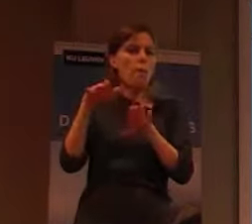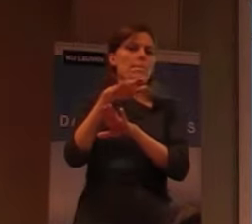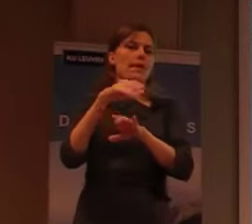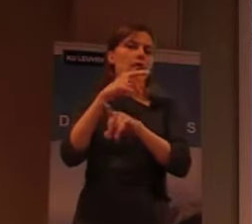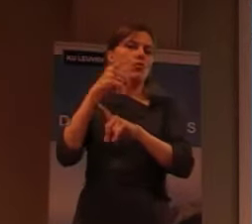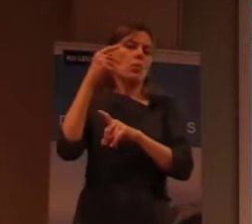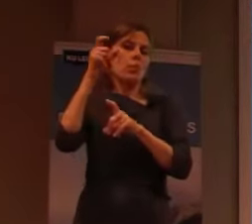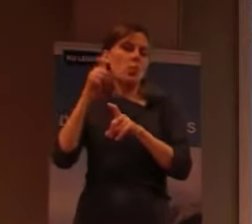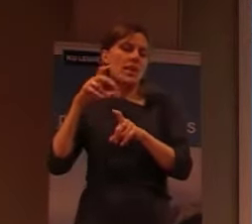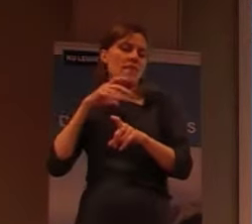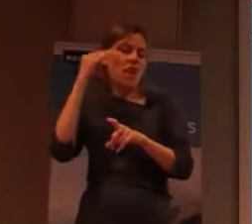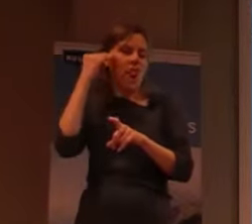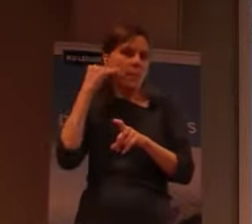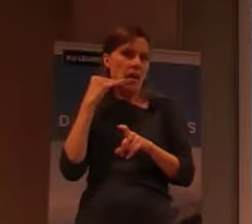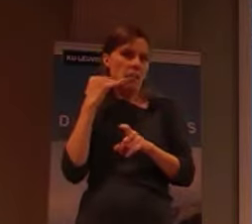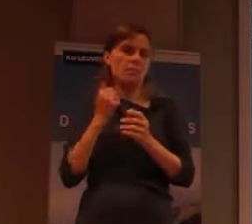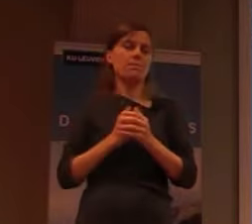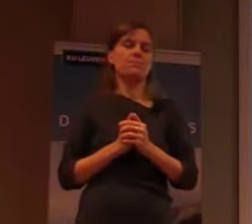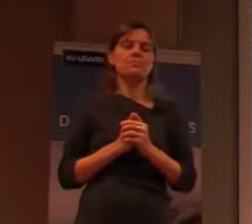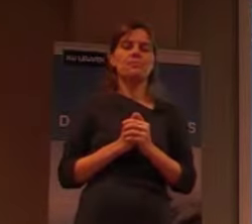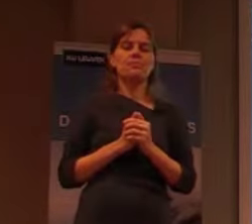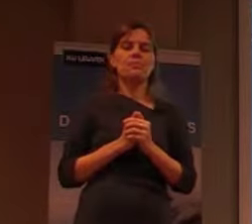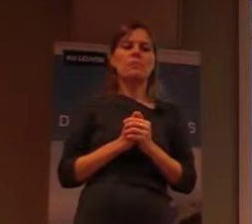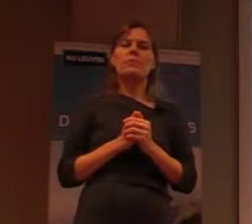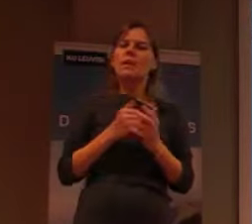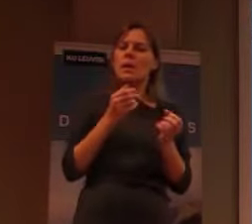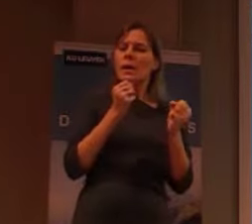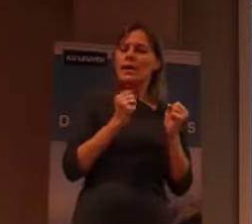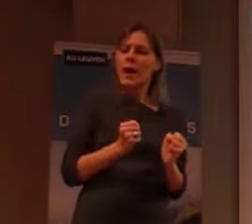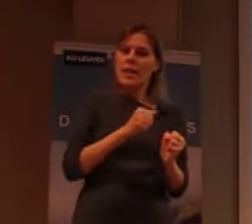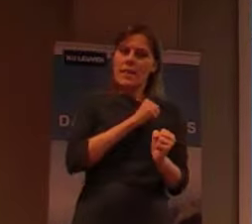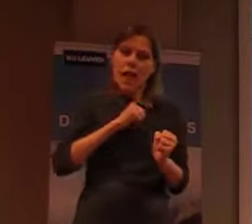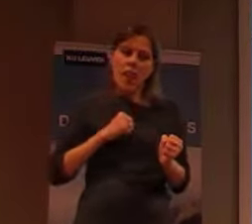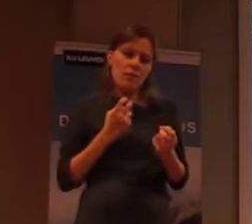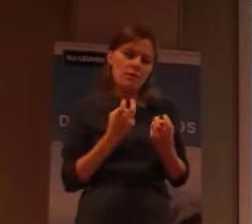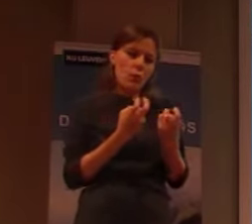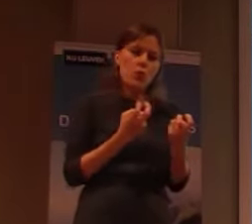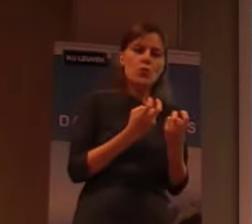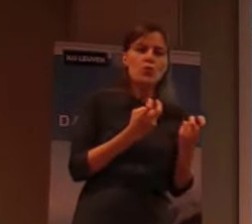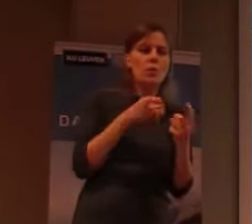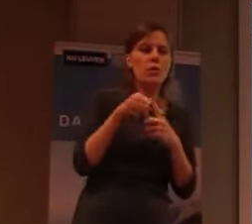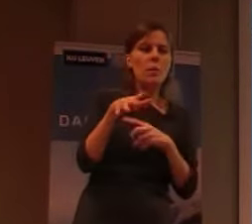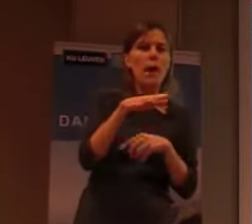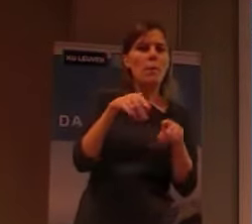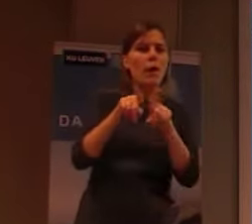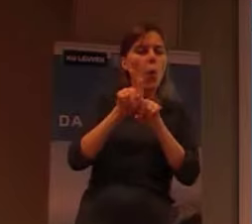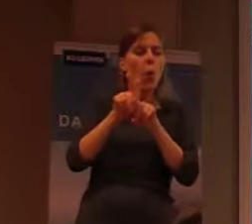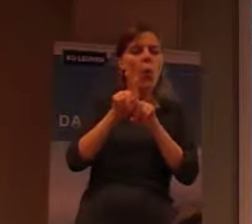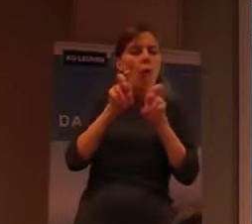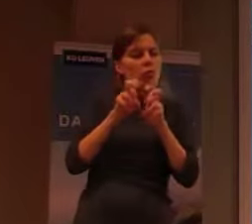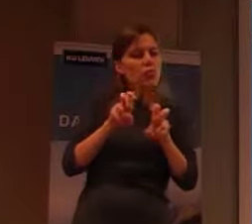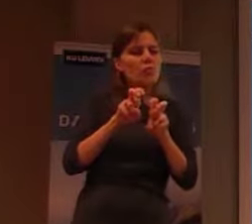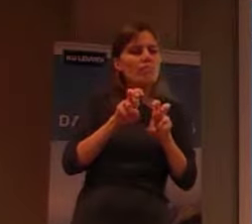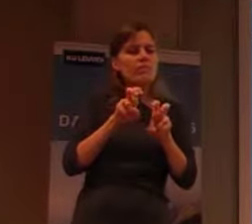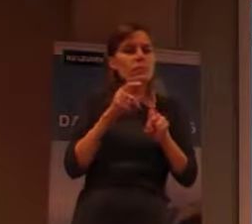ziekte wat te verkennen. Maar ook te kijken wat de geschiedenis is geweest. Dus dat is eigenlijk